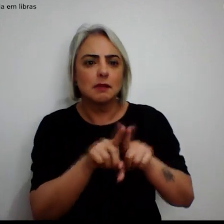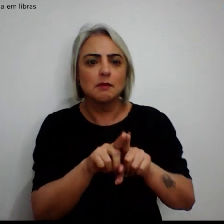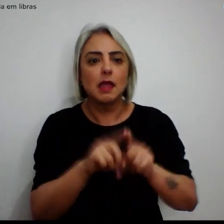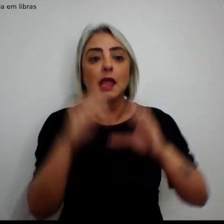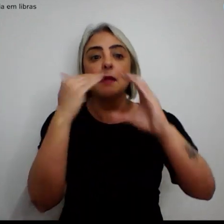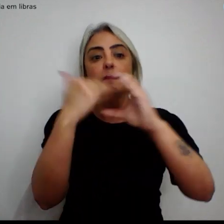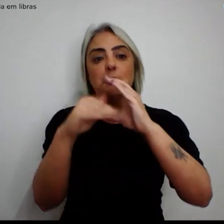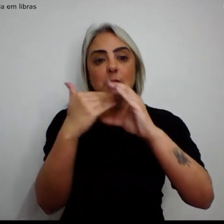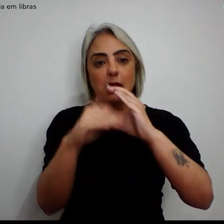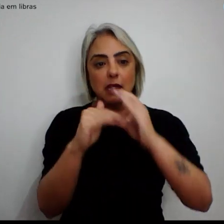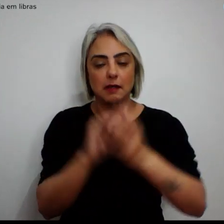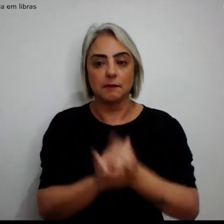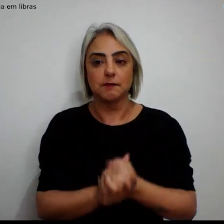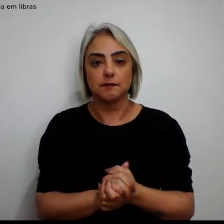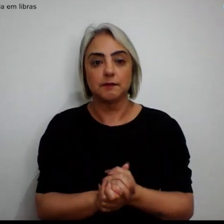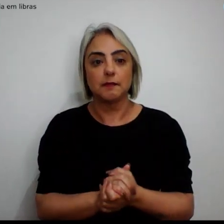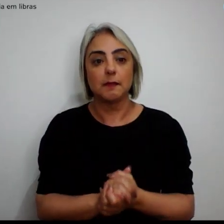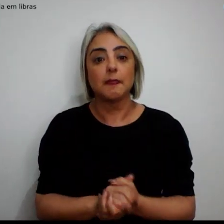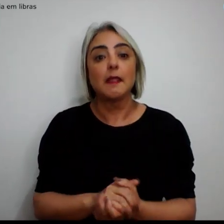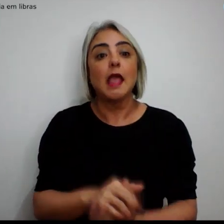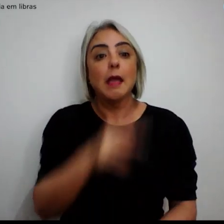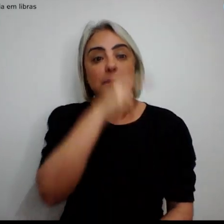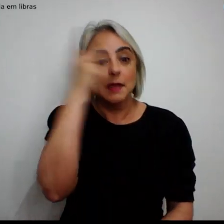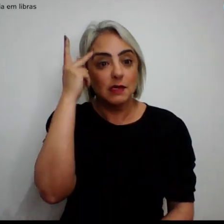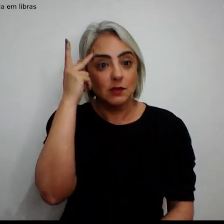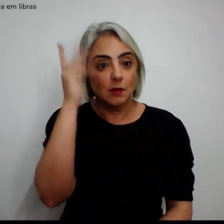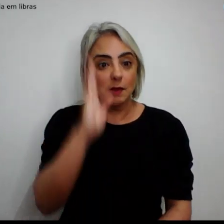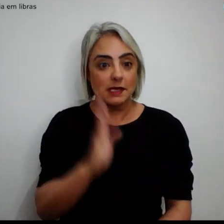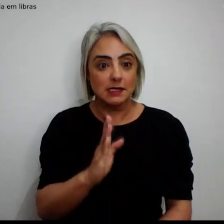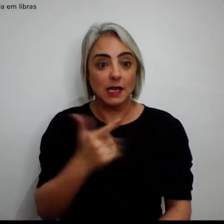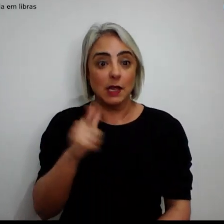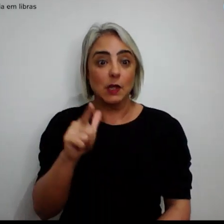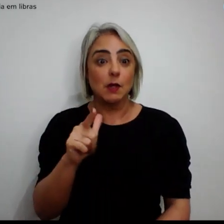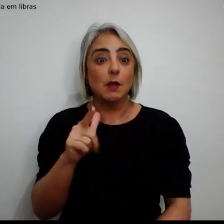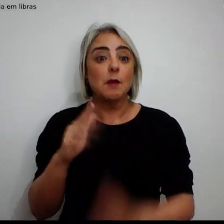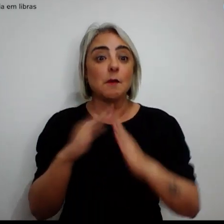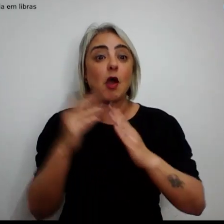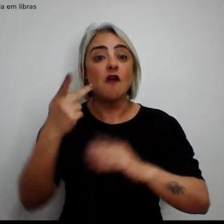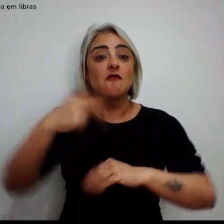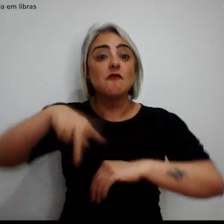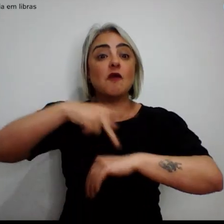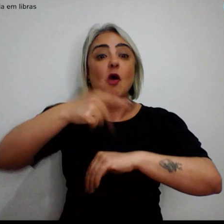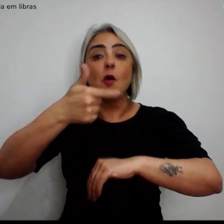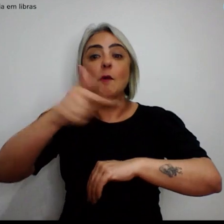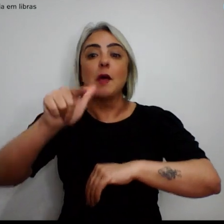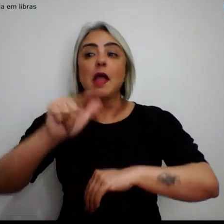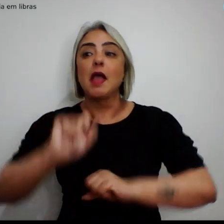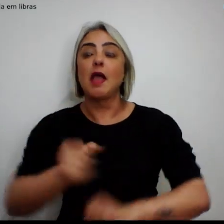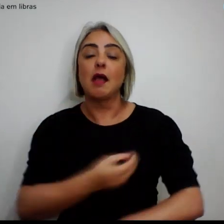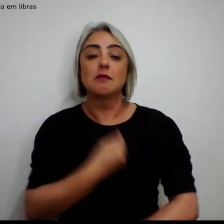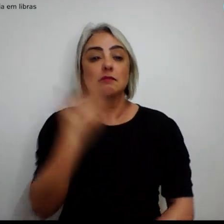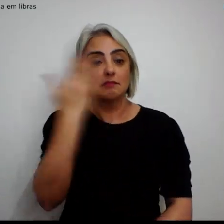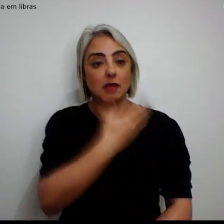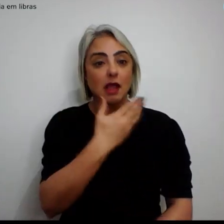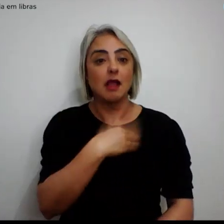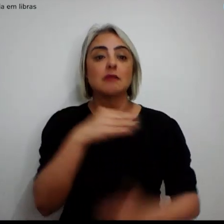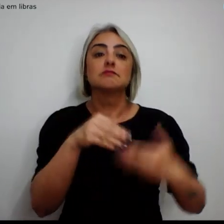-mail. Brasileiros que residem no exterior, a prova de vida deve ser encaminhada